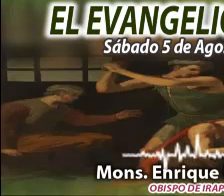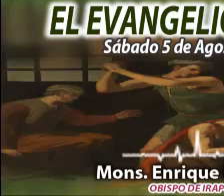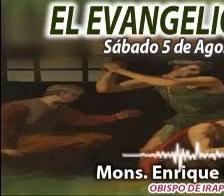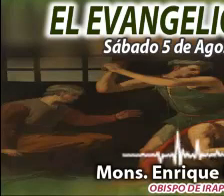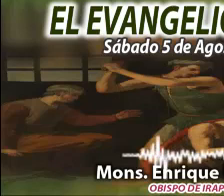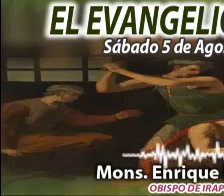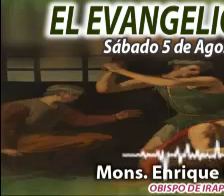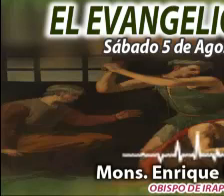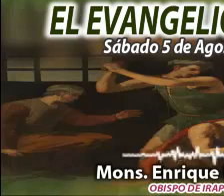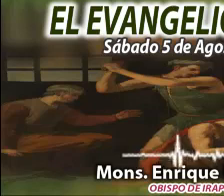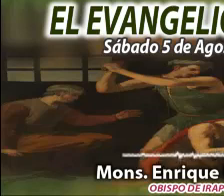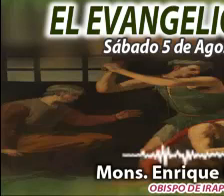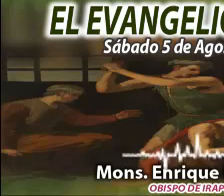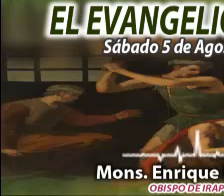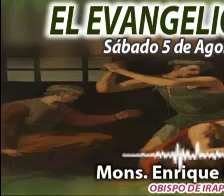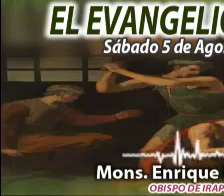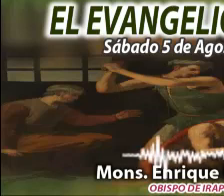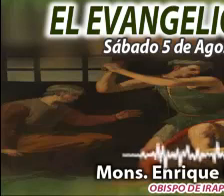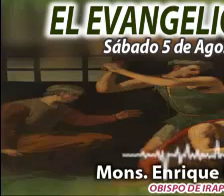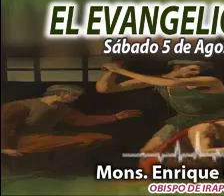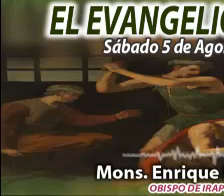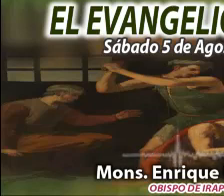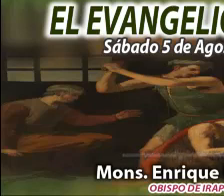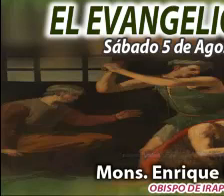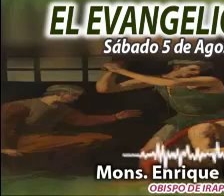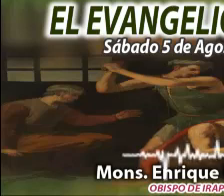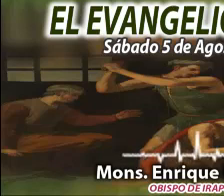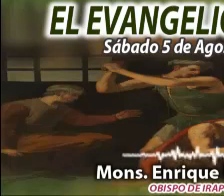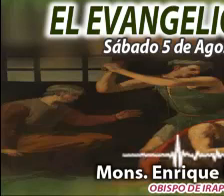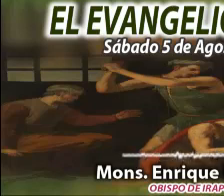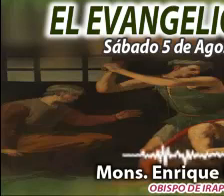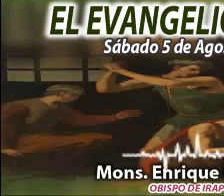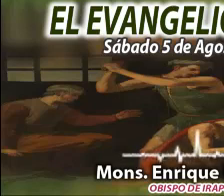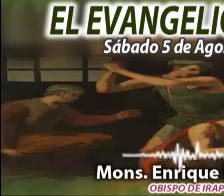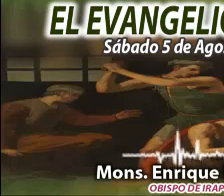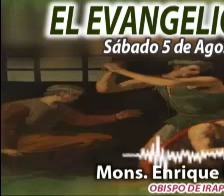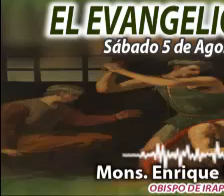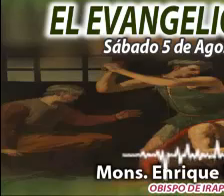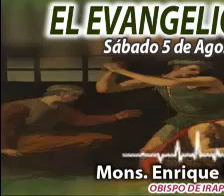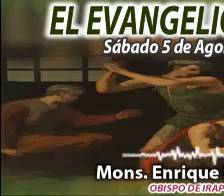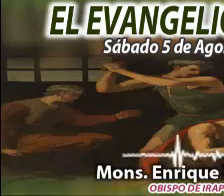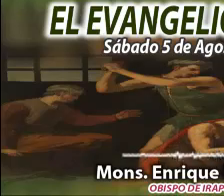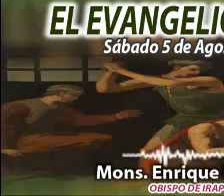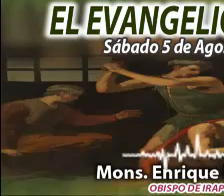Alimentame, sálame,